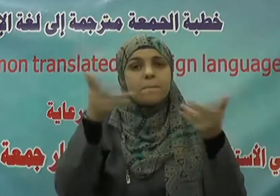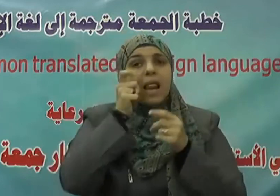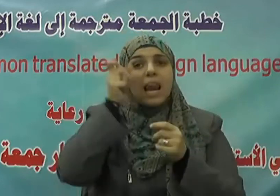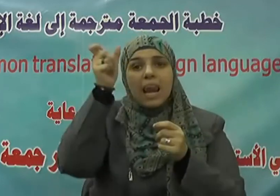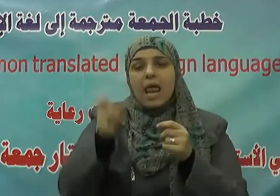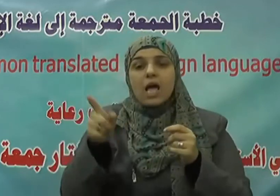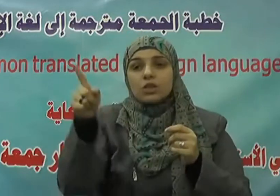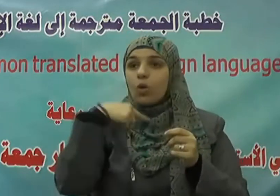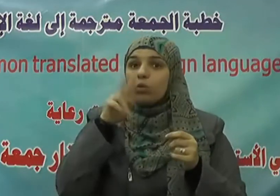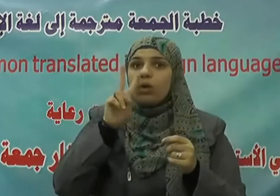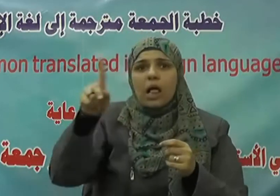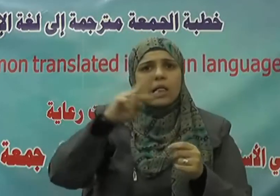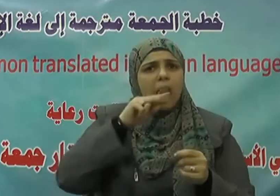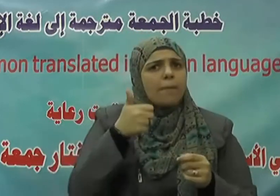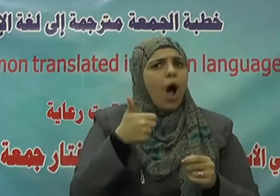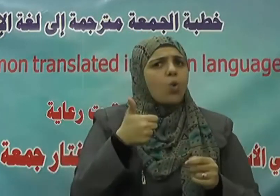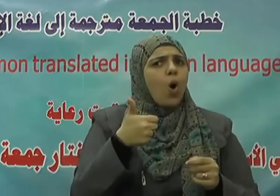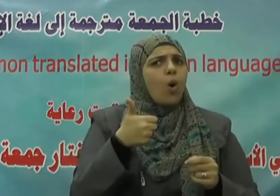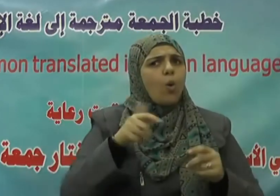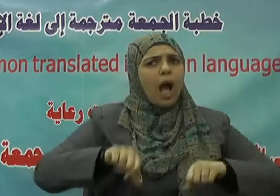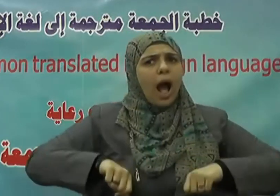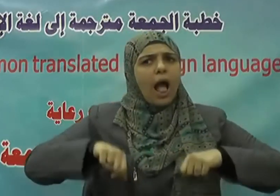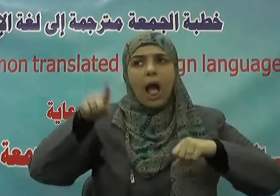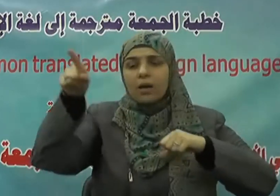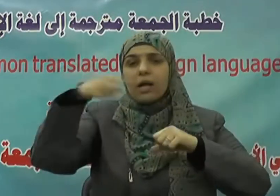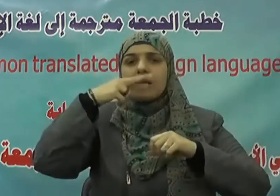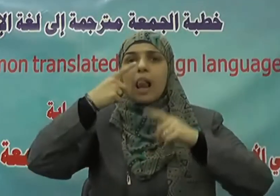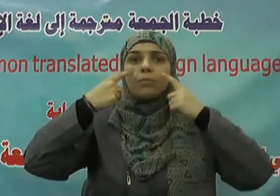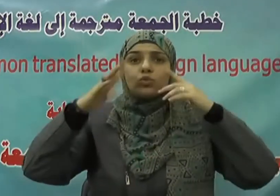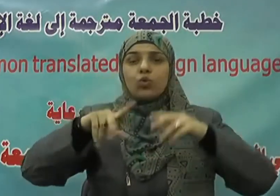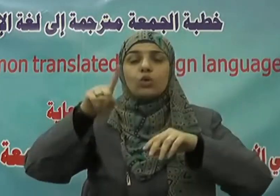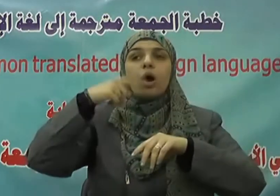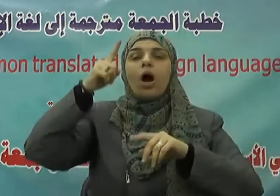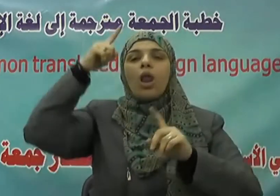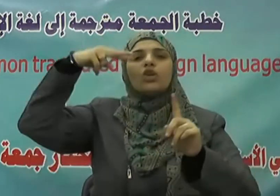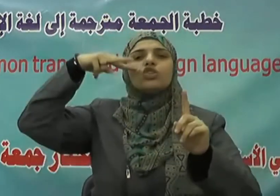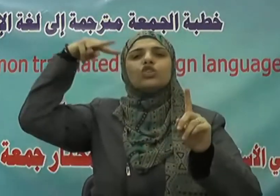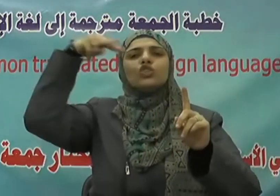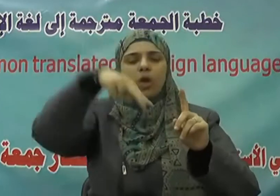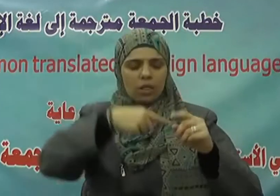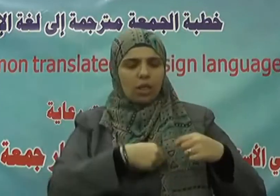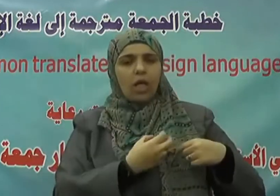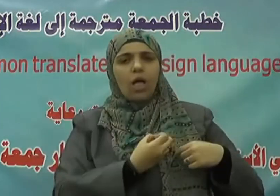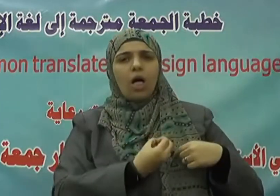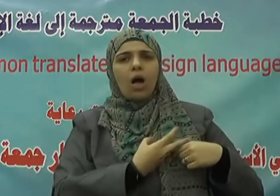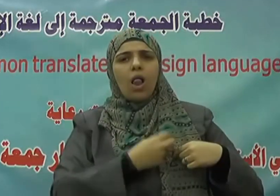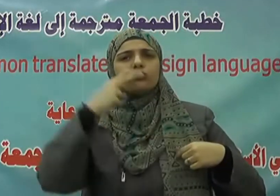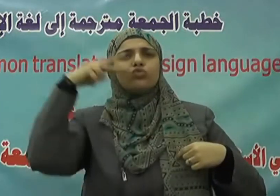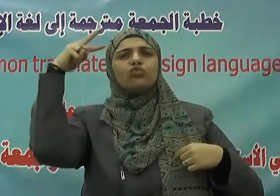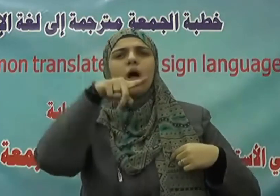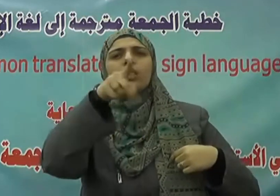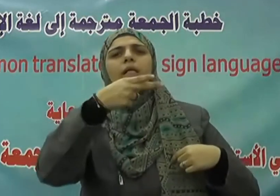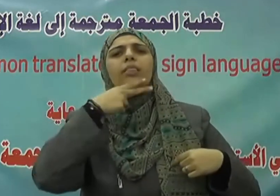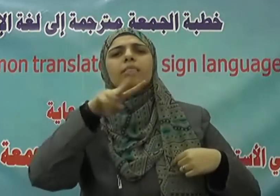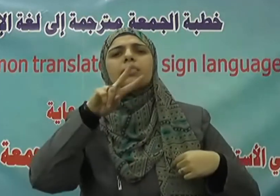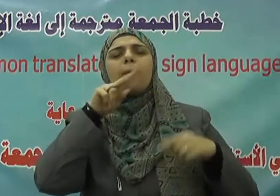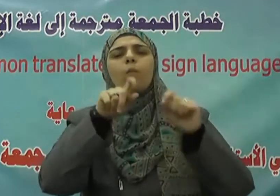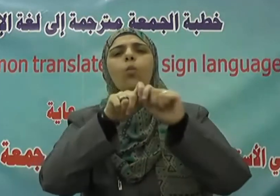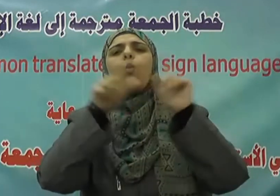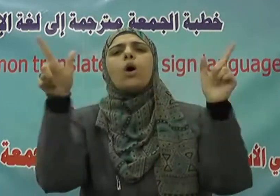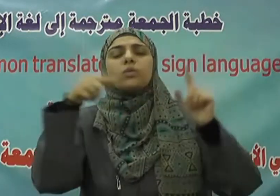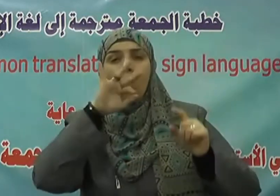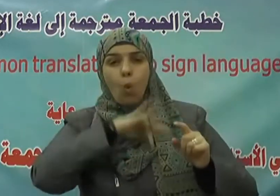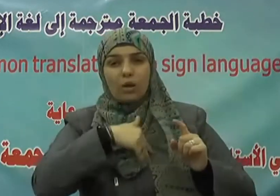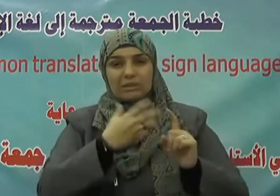قوله في الحياة الدنيا ويشهد الله على ما في قلبه وهو ألد